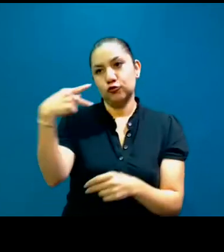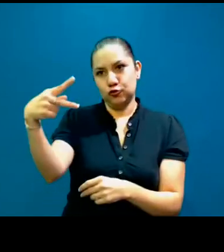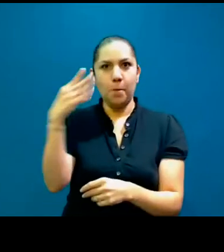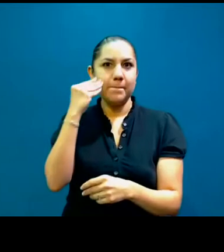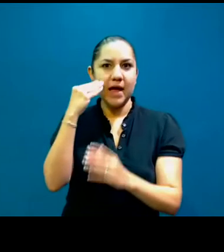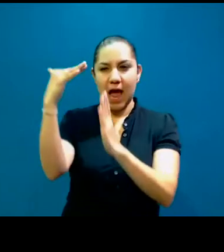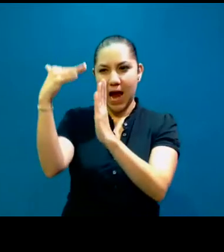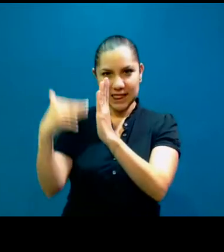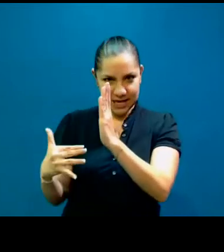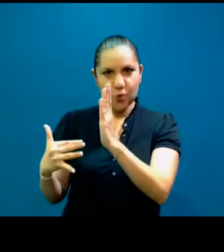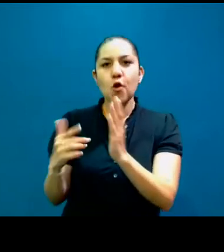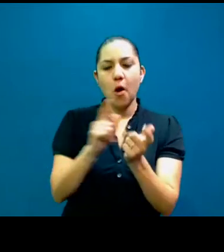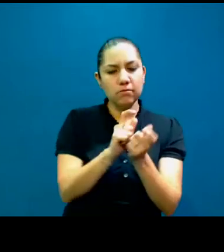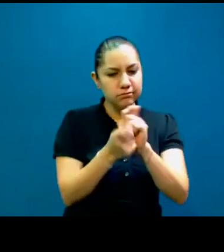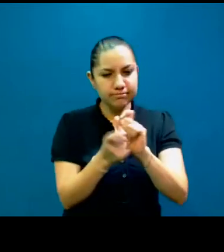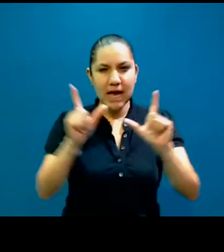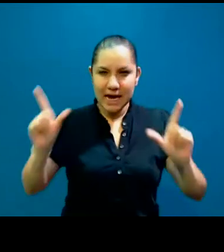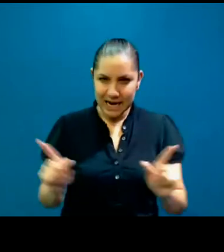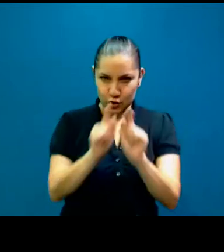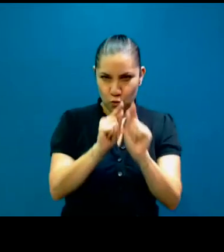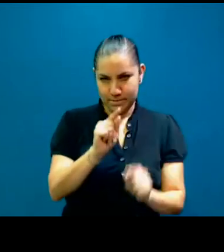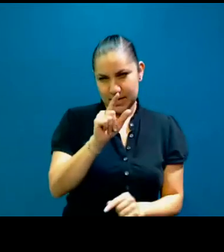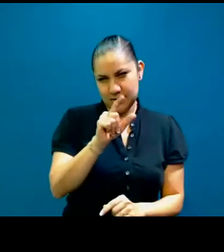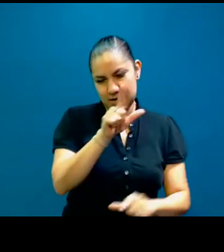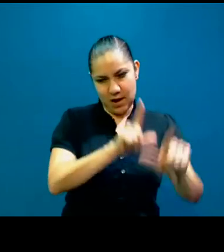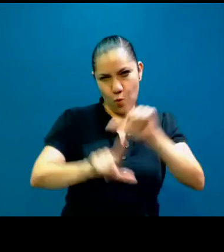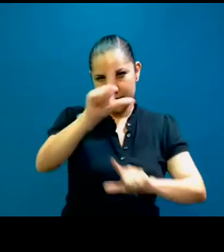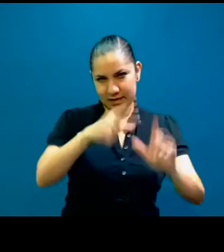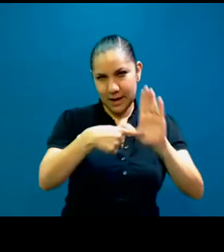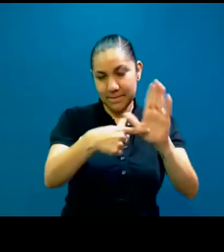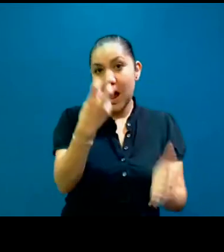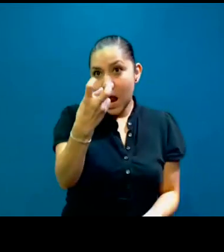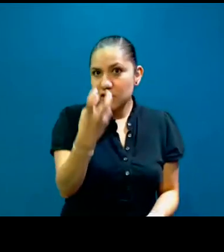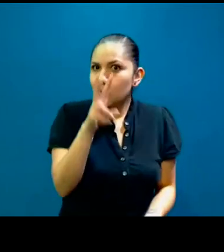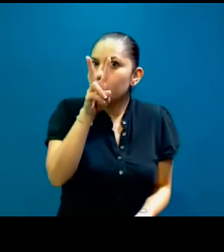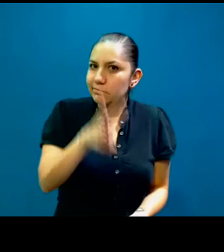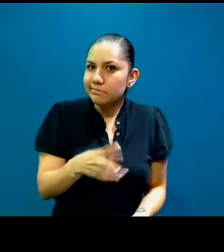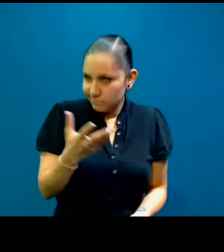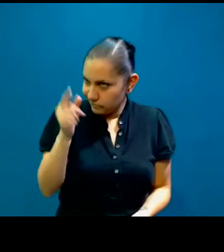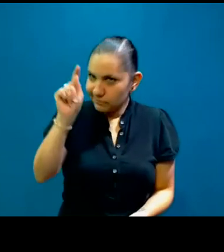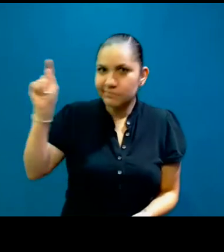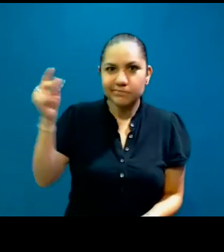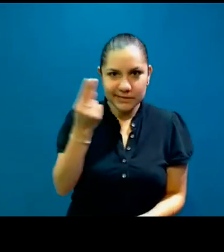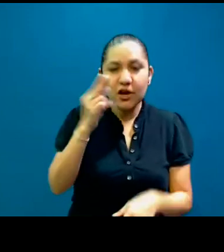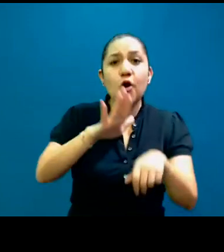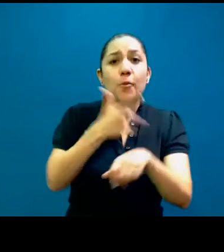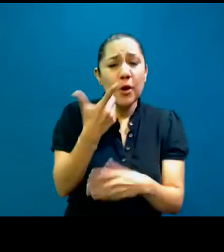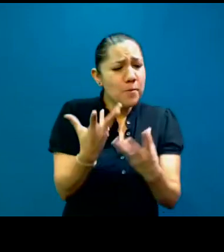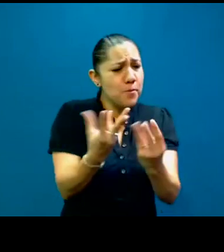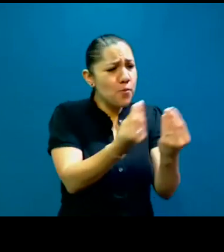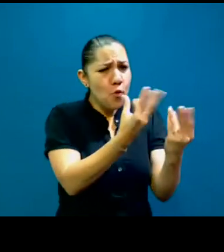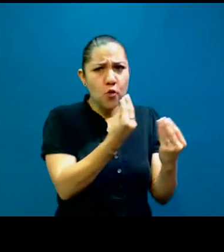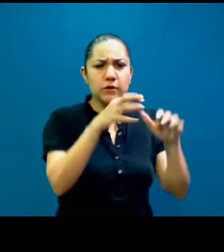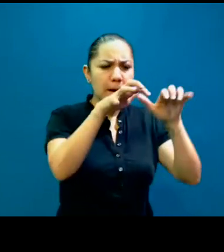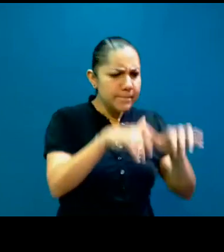de Maya DeWitt, y le hicimos un resumen en lengua de señas, que esa es otra falta, ¿no? O sea, hay muchos artículos escritos en español, en